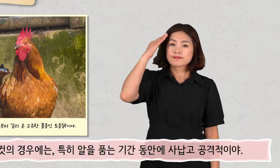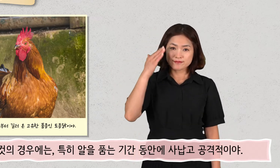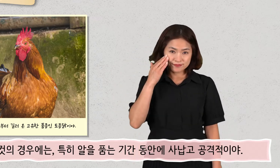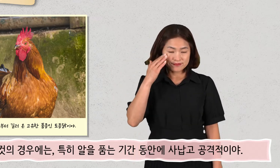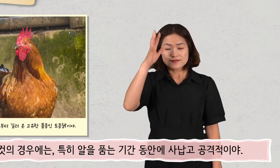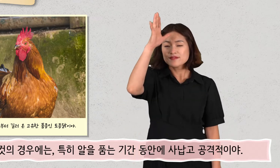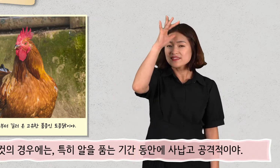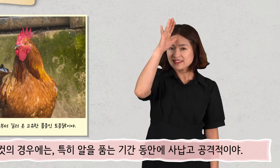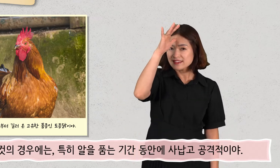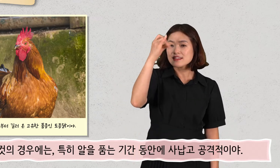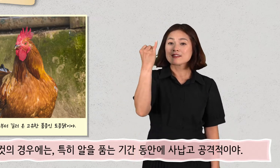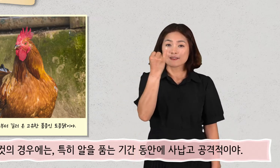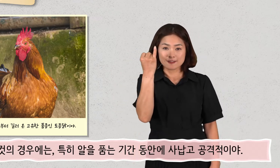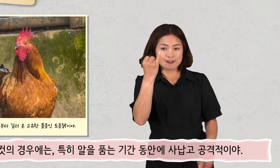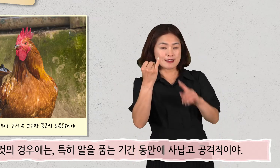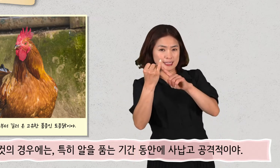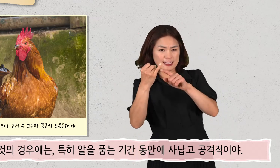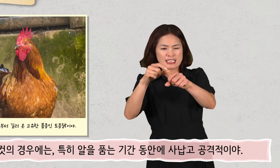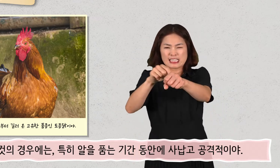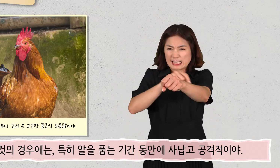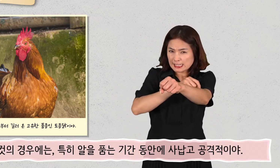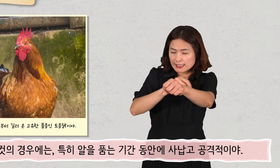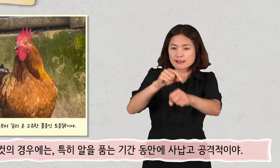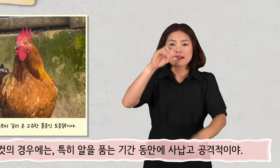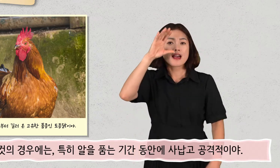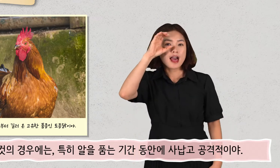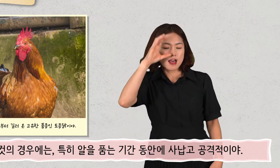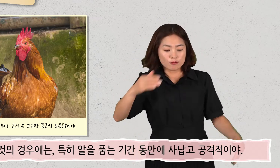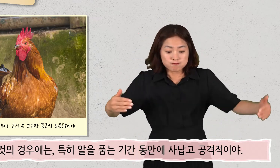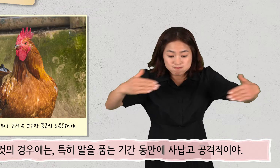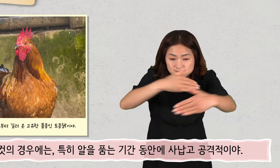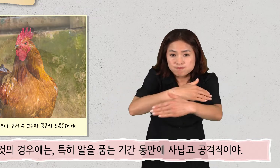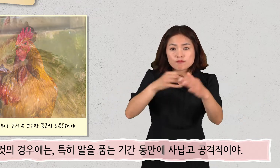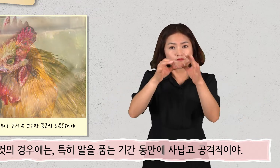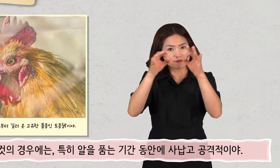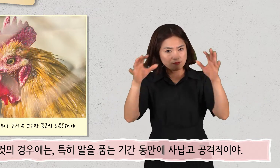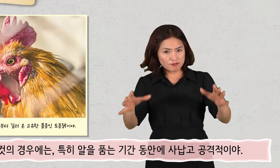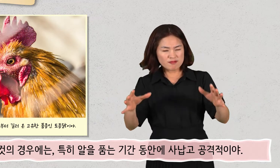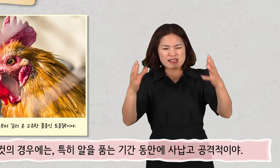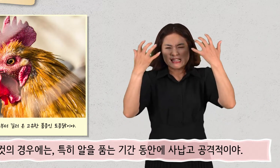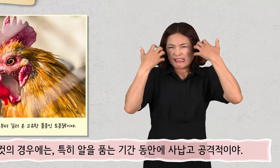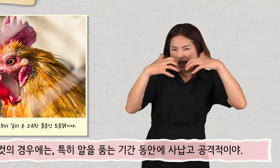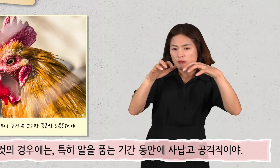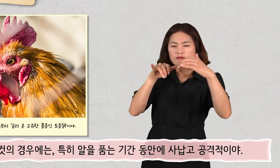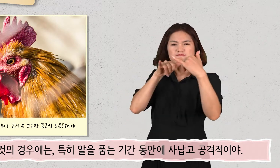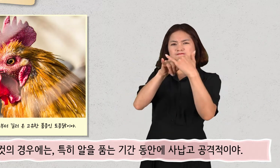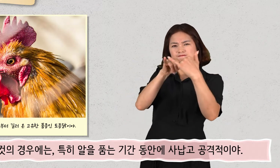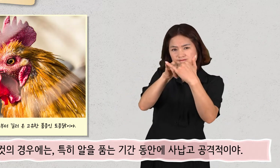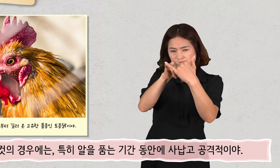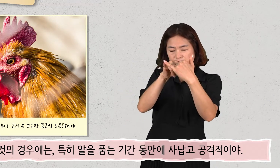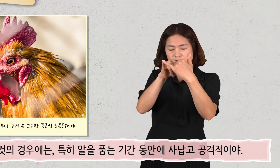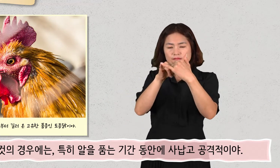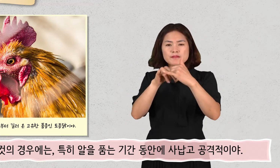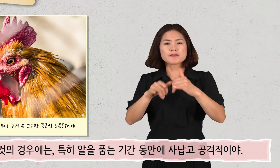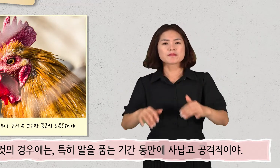토종닭 암컷의 경우에는 특히 알을 품는 기간 동안에 사납고 공격적이야.